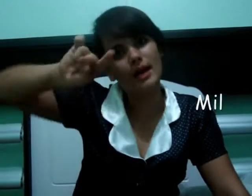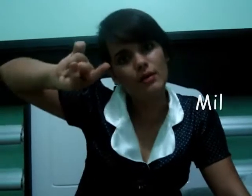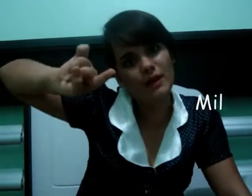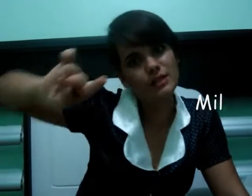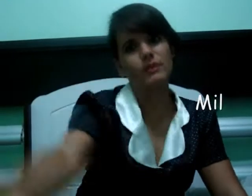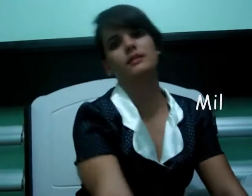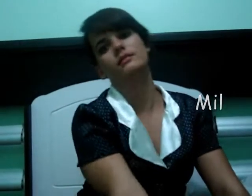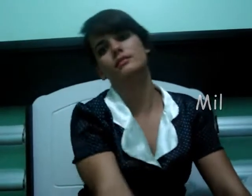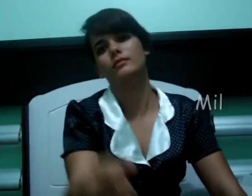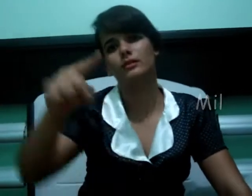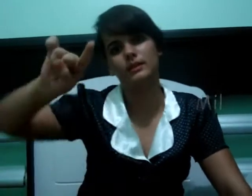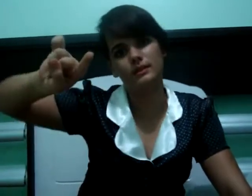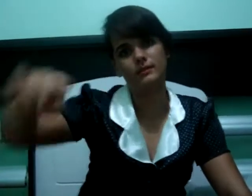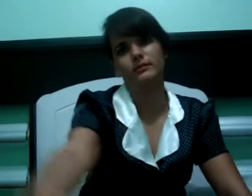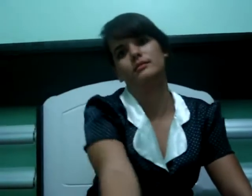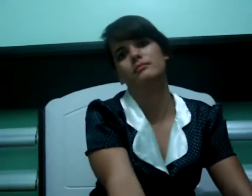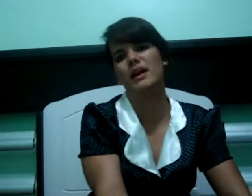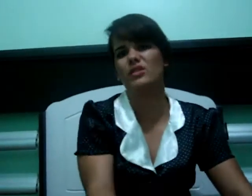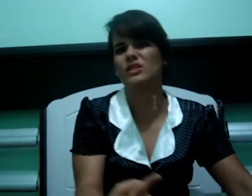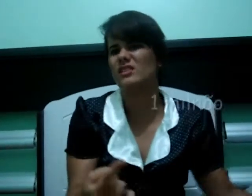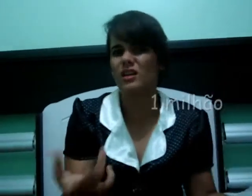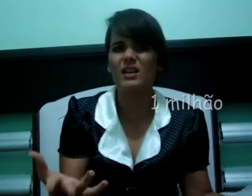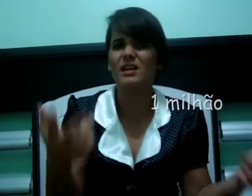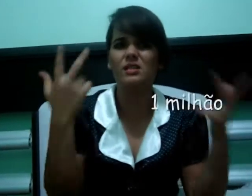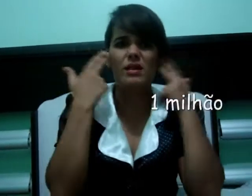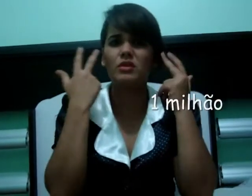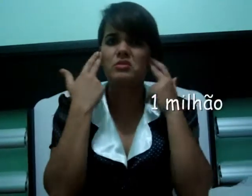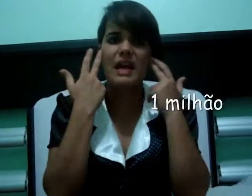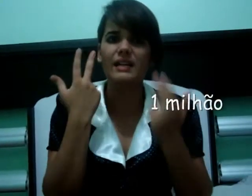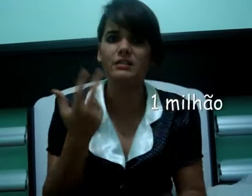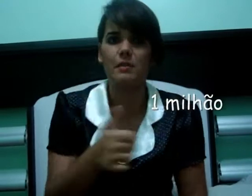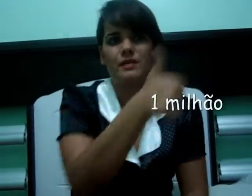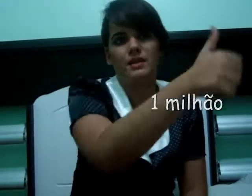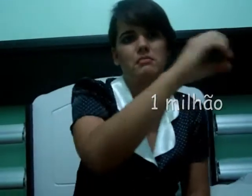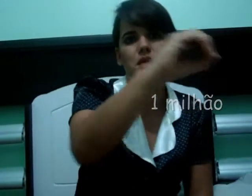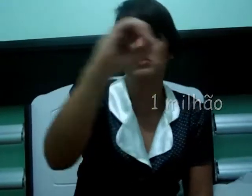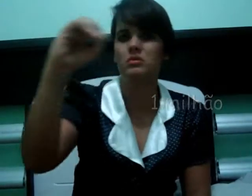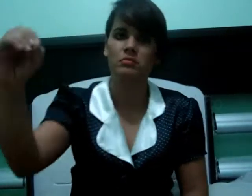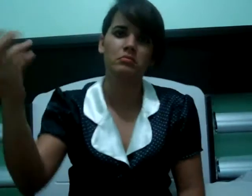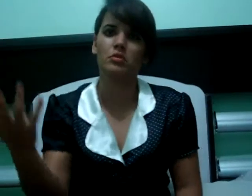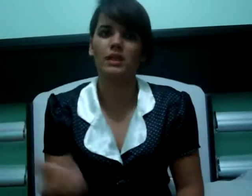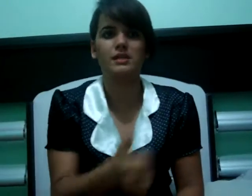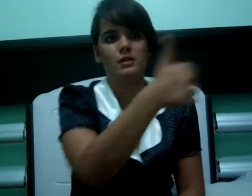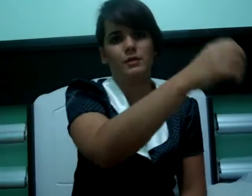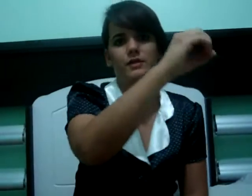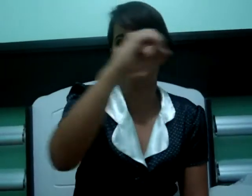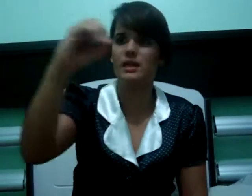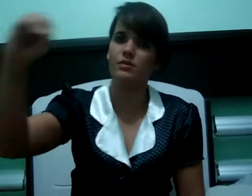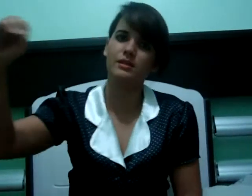1.000.000 eu faço uma volta maior. Só que isso é muito relativo. Eu posso fazer 1.000 com 3 zeros. Eu posso fazer 1.000.000 com